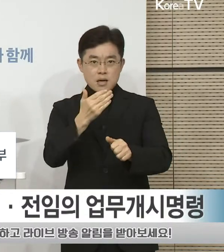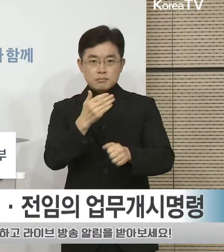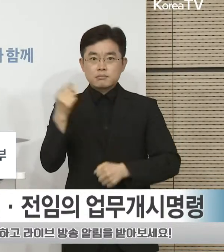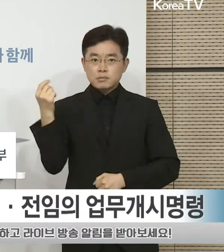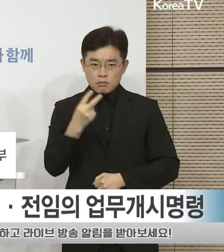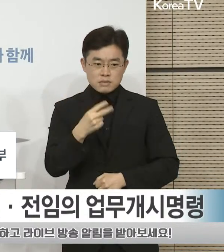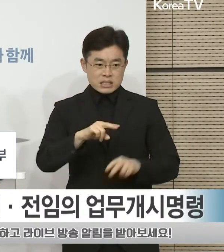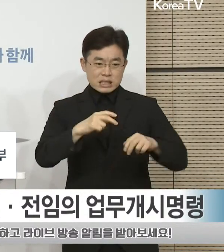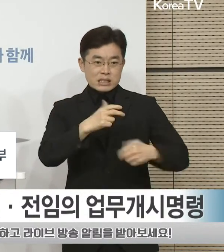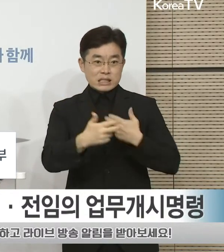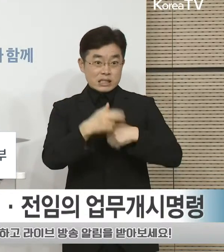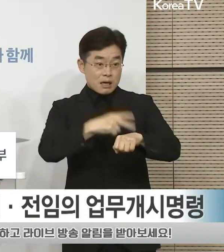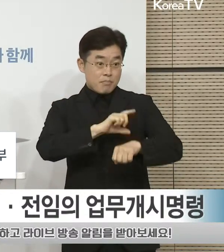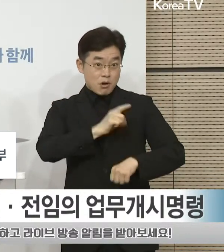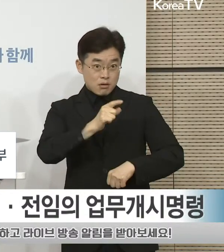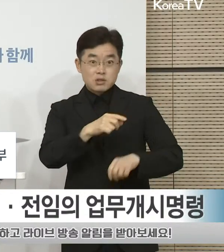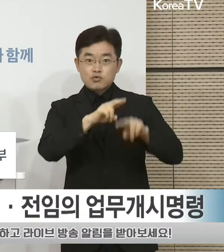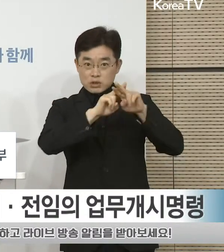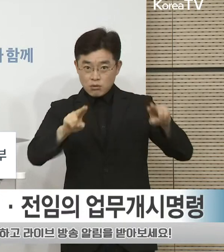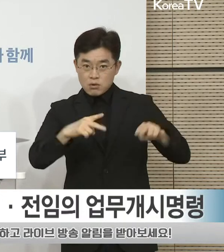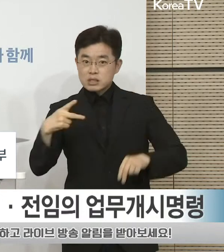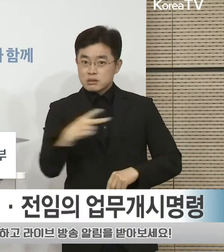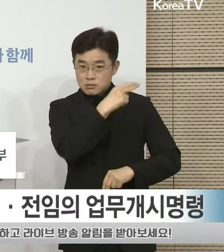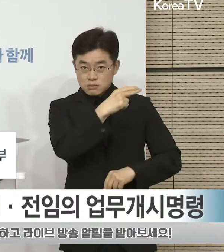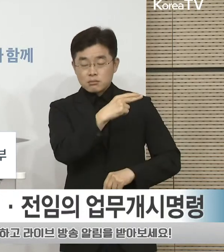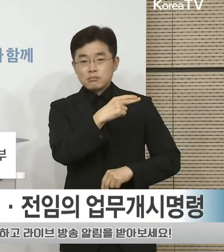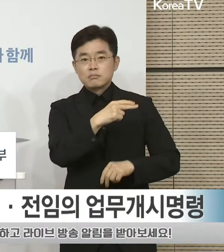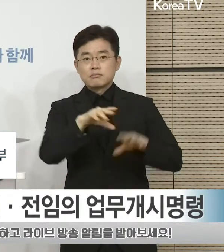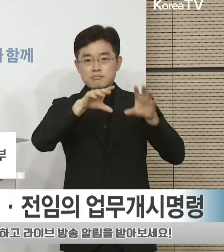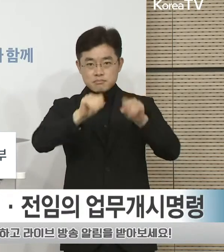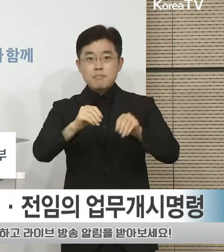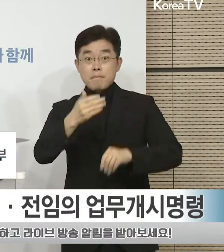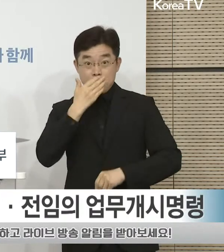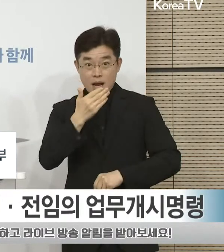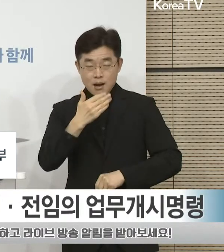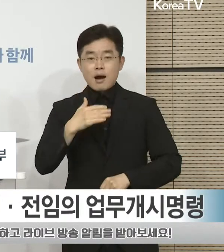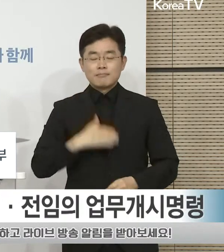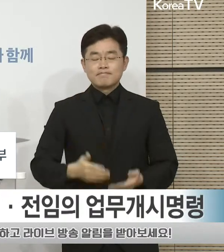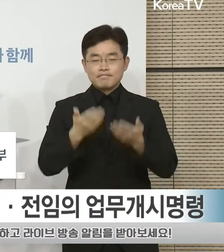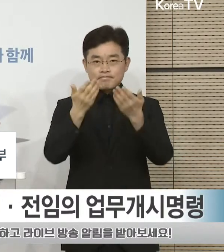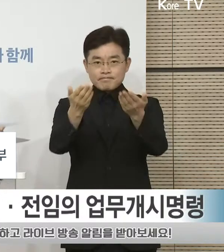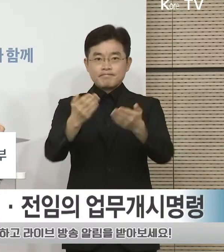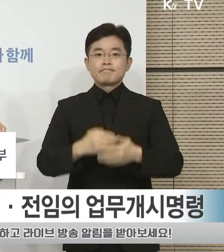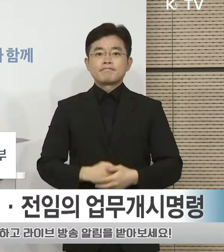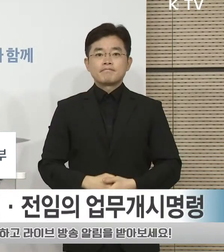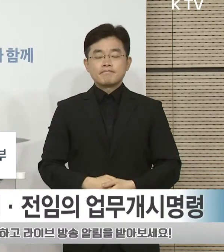면허 정지나 취소 등의 행정 처분이 가능한 점을 알려드립니다.